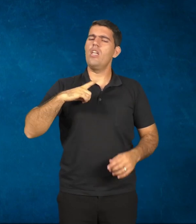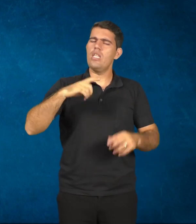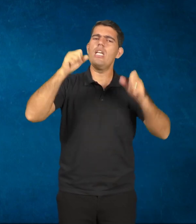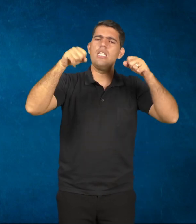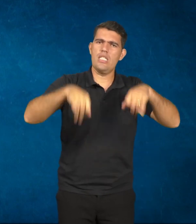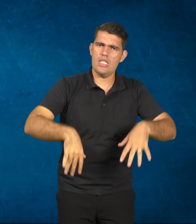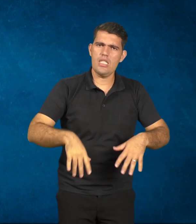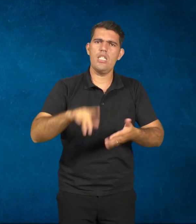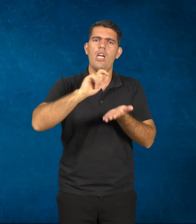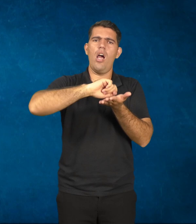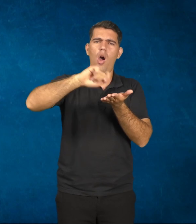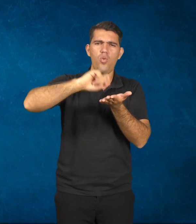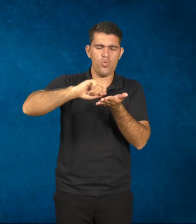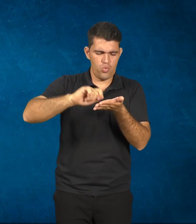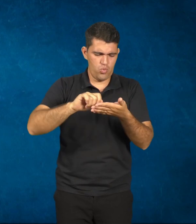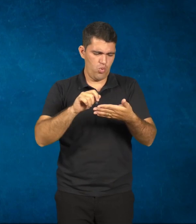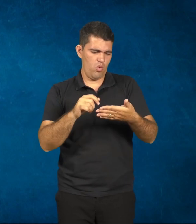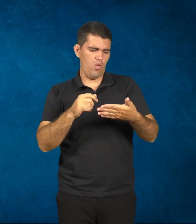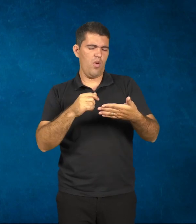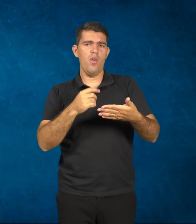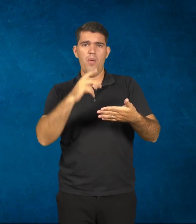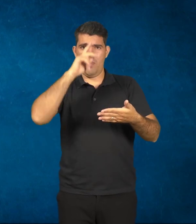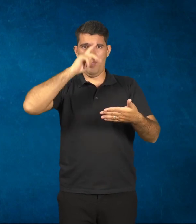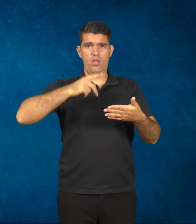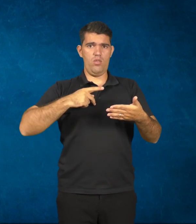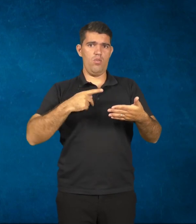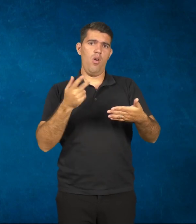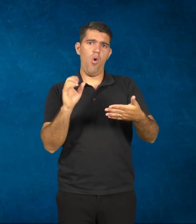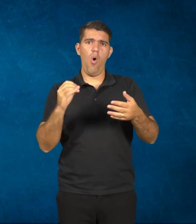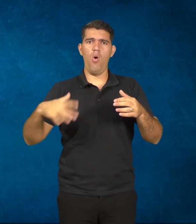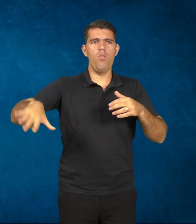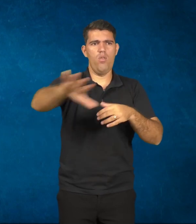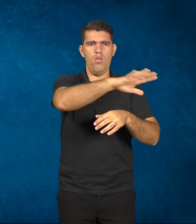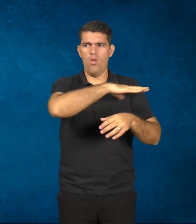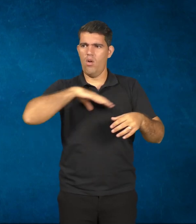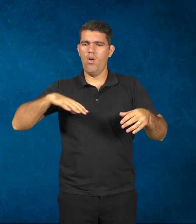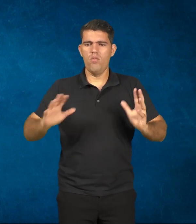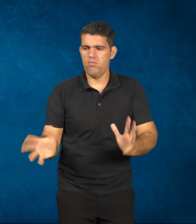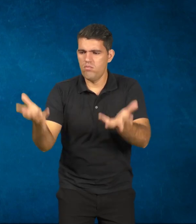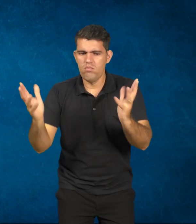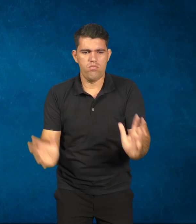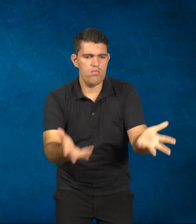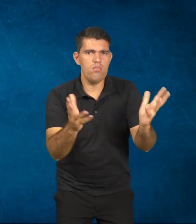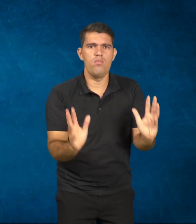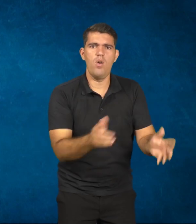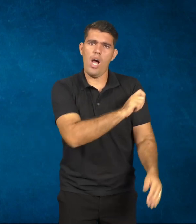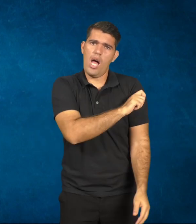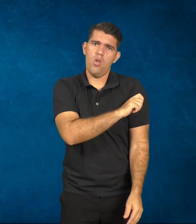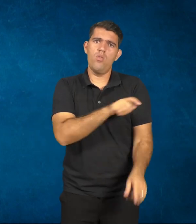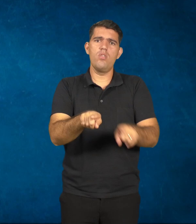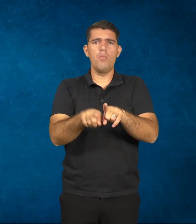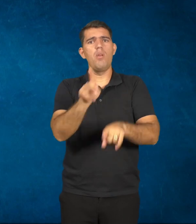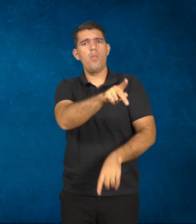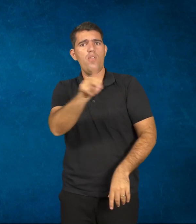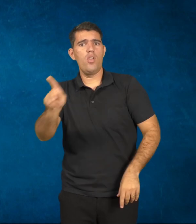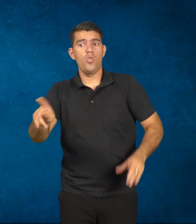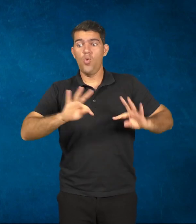precisa ser identificada e estimulada, tanto de alunos quanto de professores. Ambos são sujeitos nesse